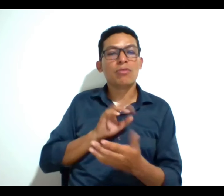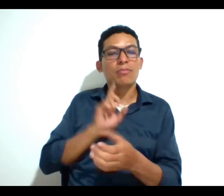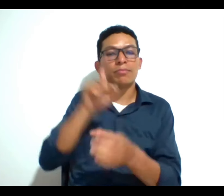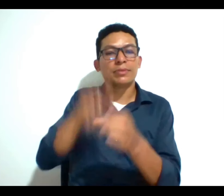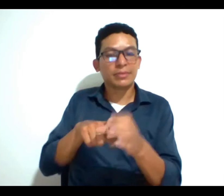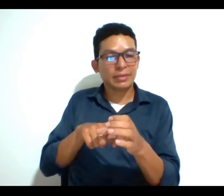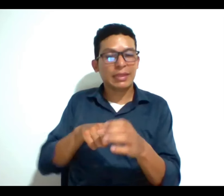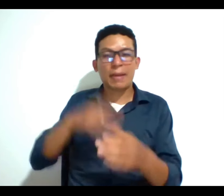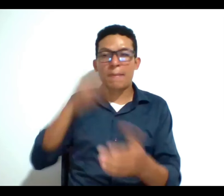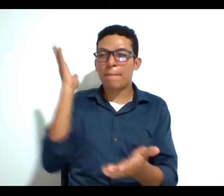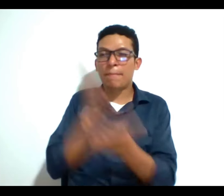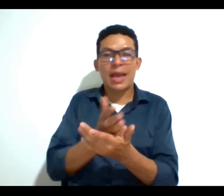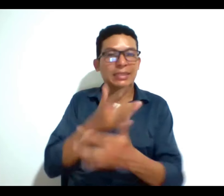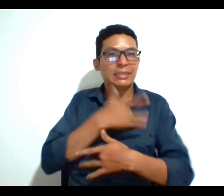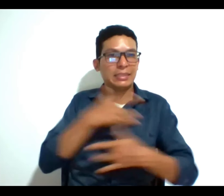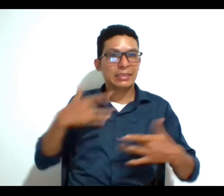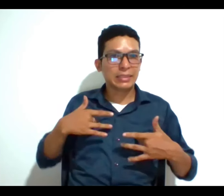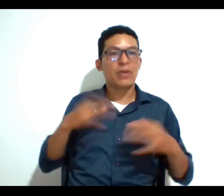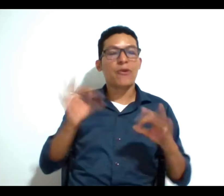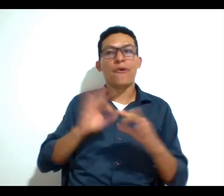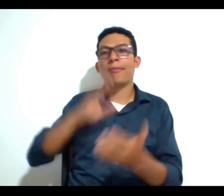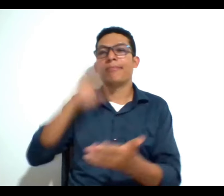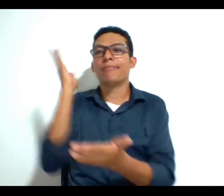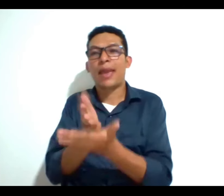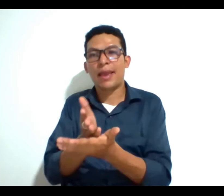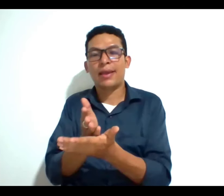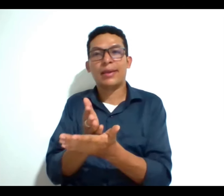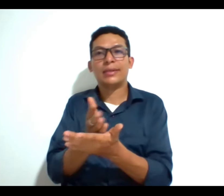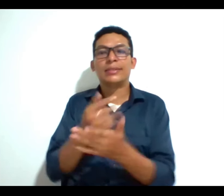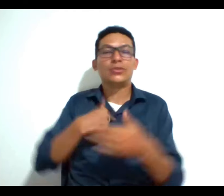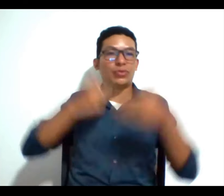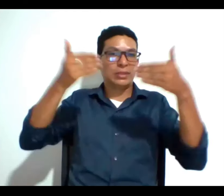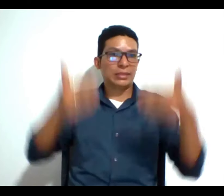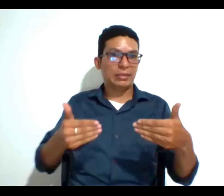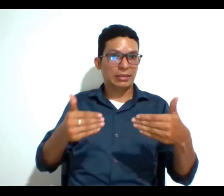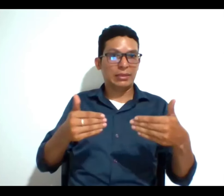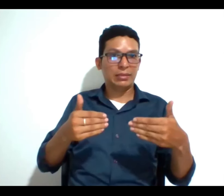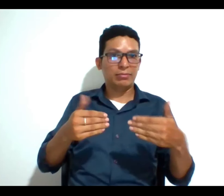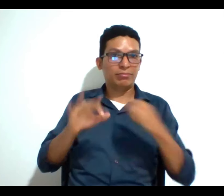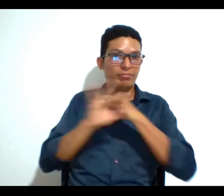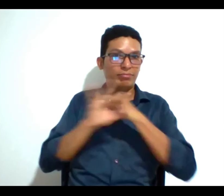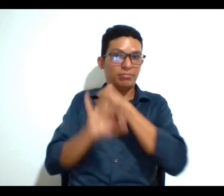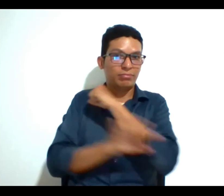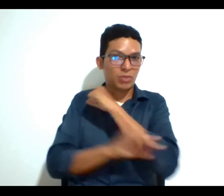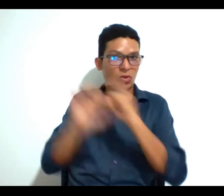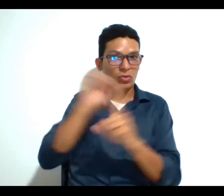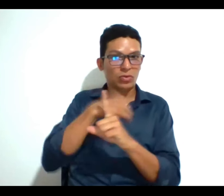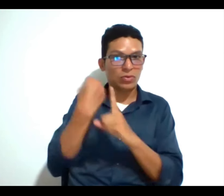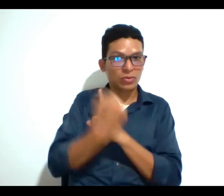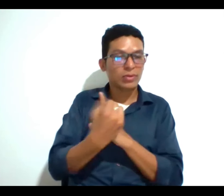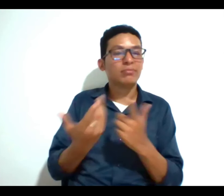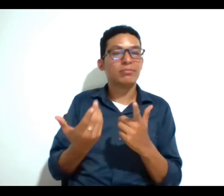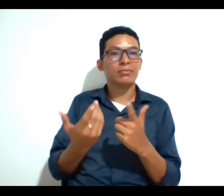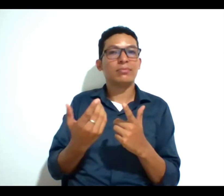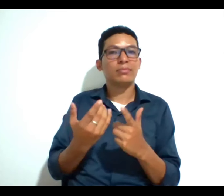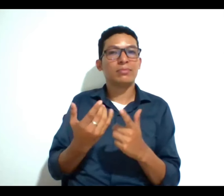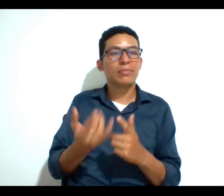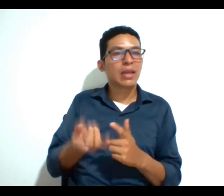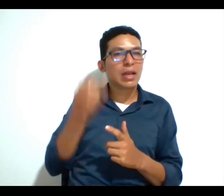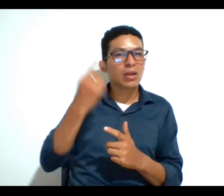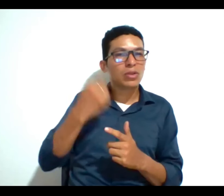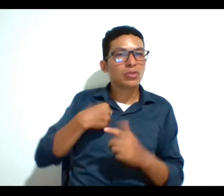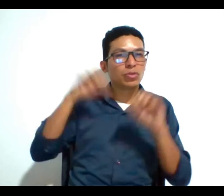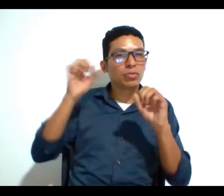crisis de salud o en una crisis porque tengo una discapacidad psicosocial y en algún momento puedo tener una